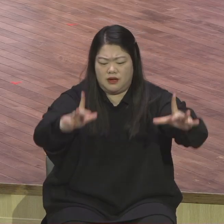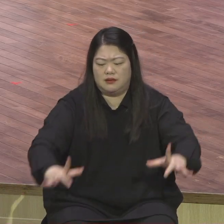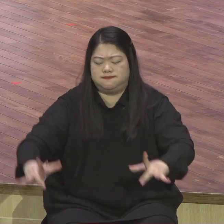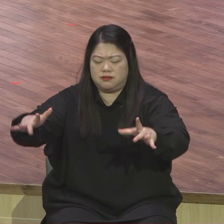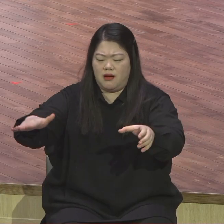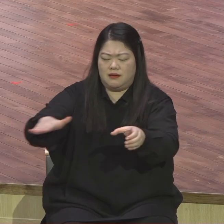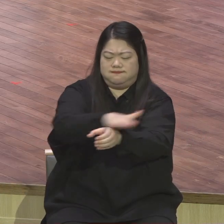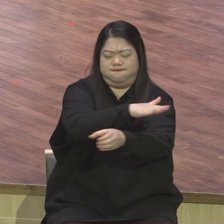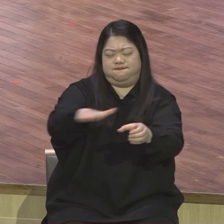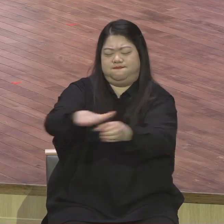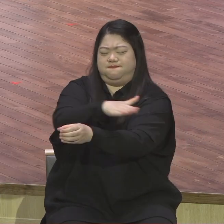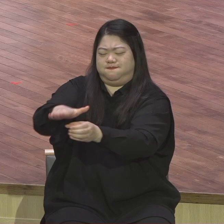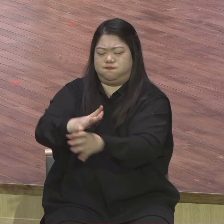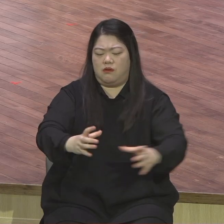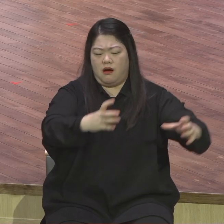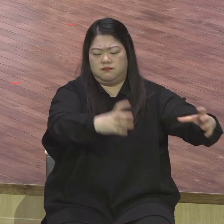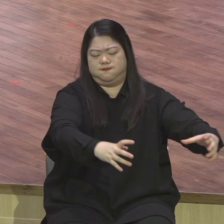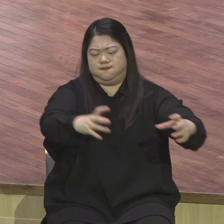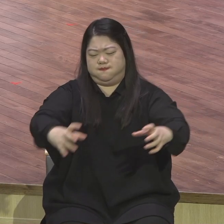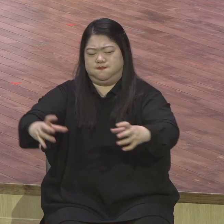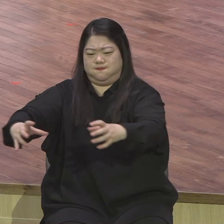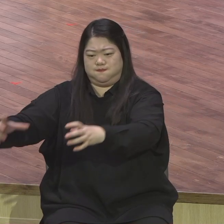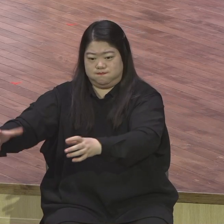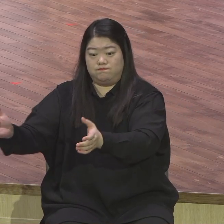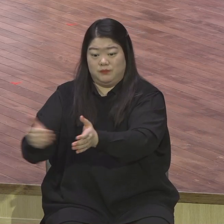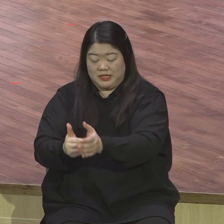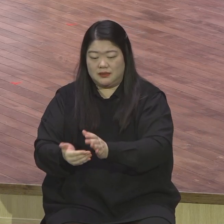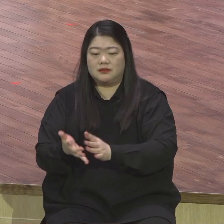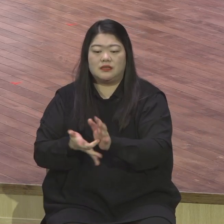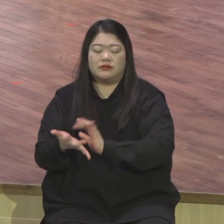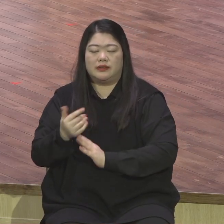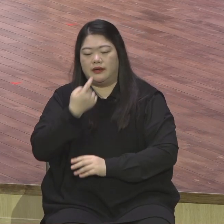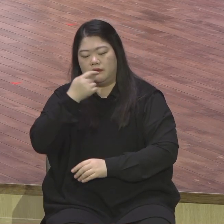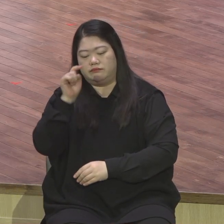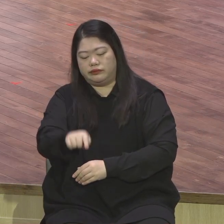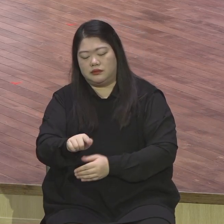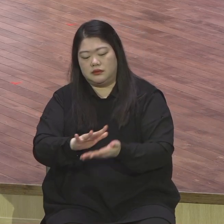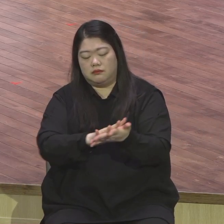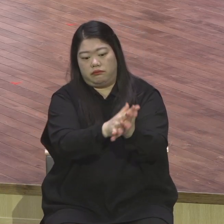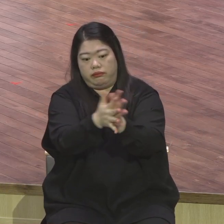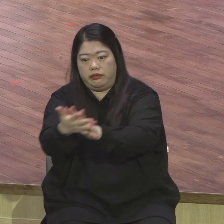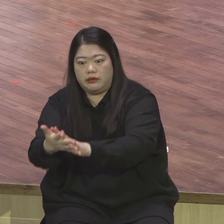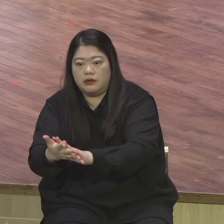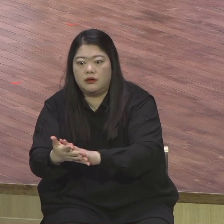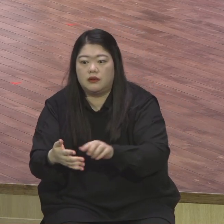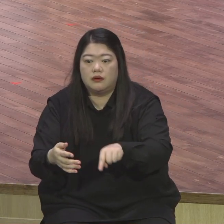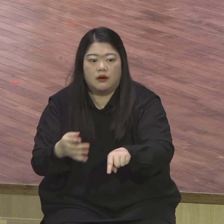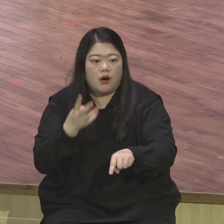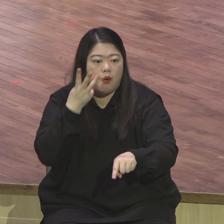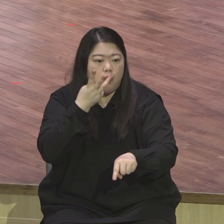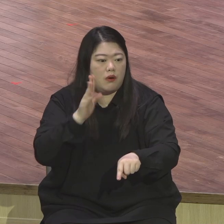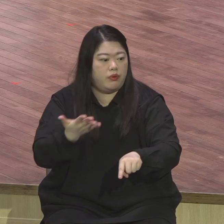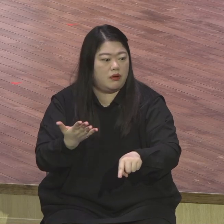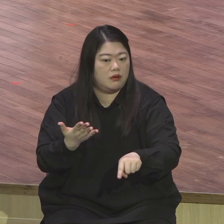연회장이 맛을 보는데 이야 어떻게 취한 후에는 낮은 것을 주고는